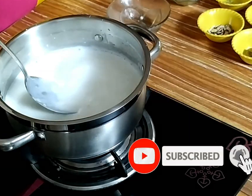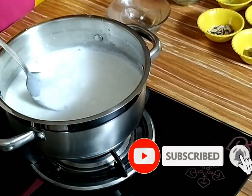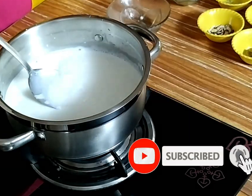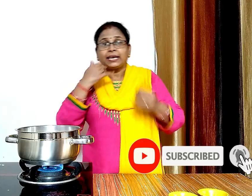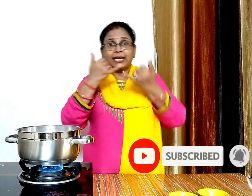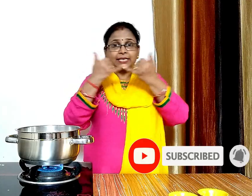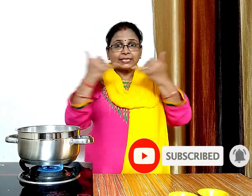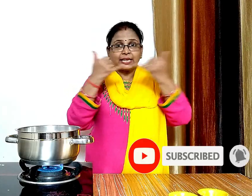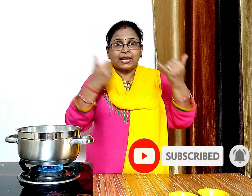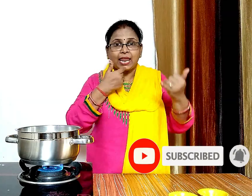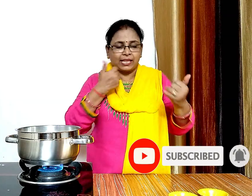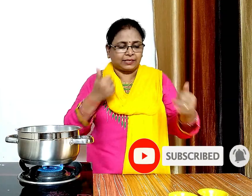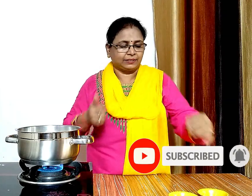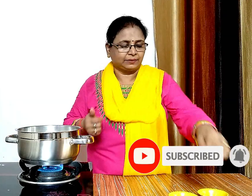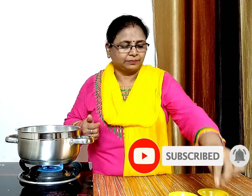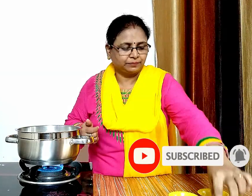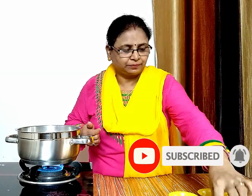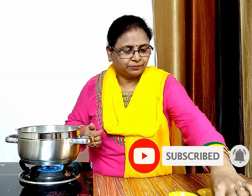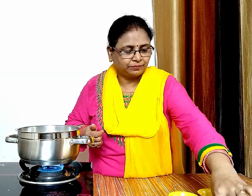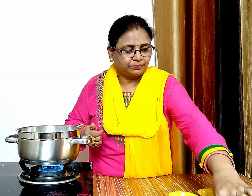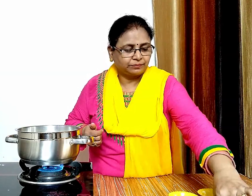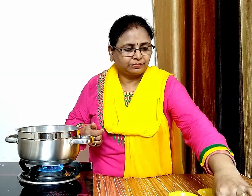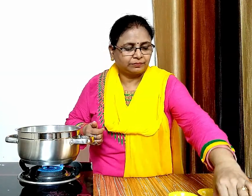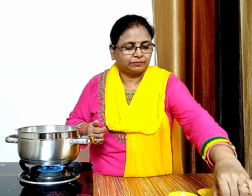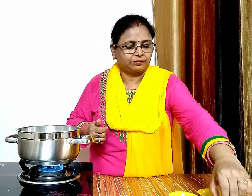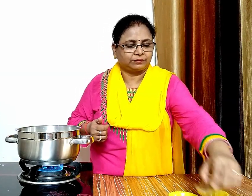अब इसमें कुछ आठ से दस केसर के रेस ही डालेंगे